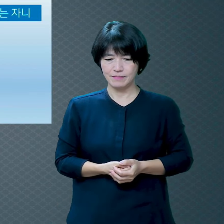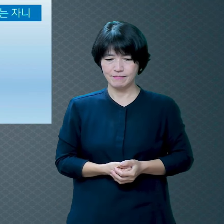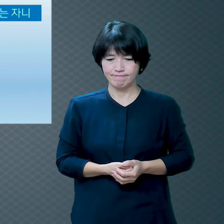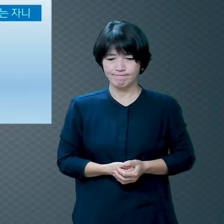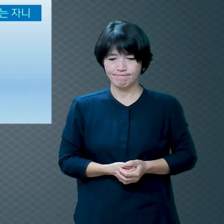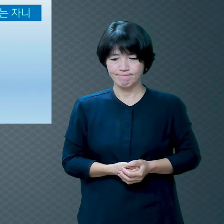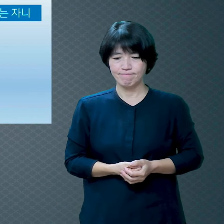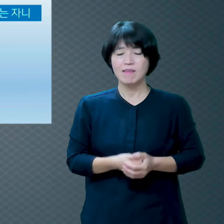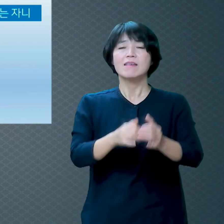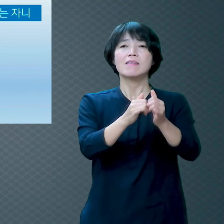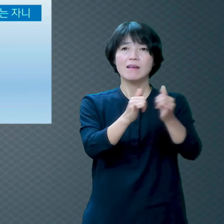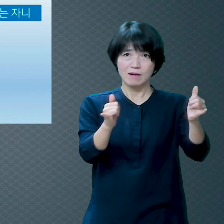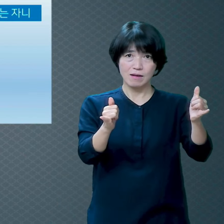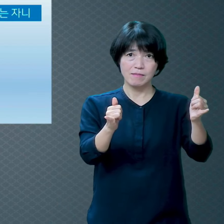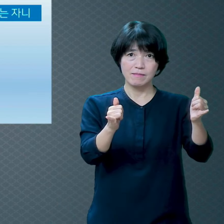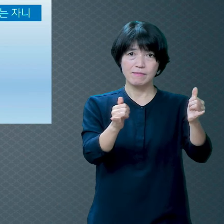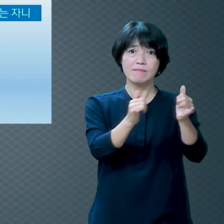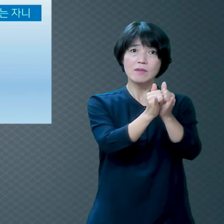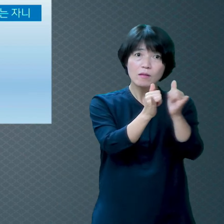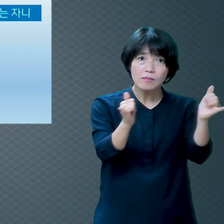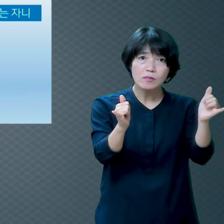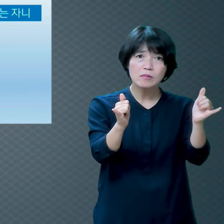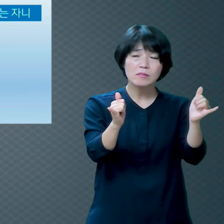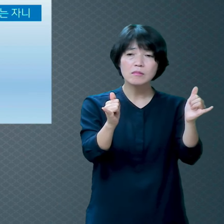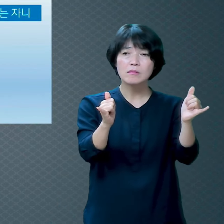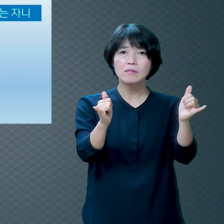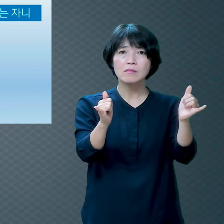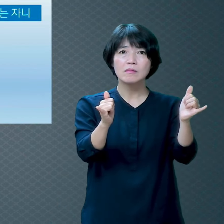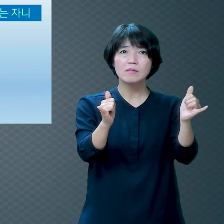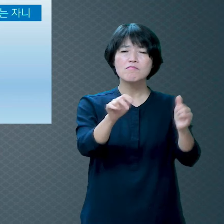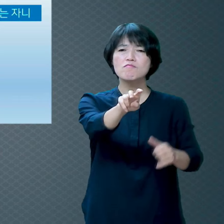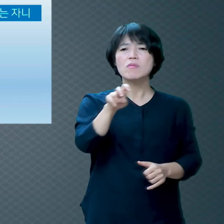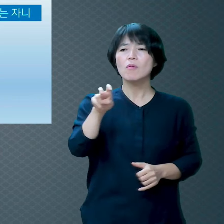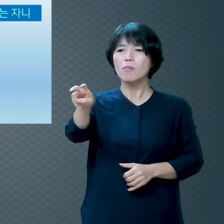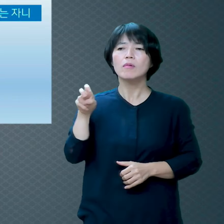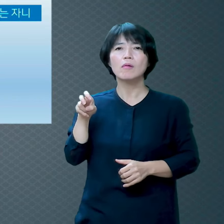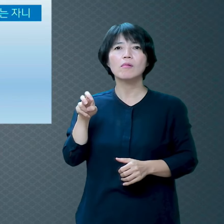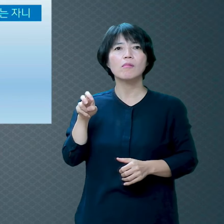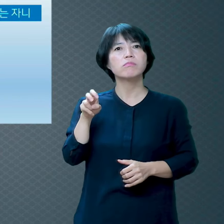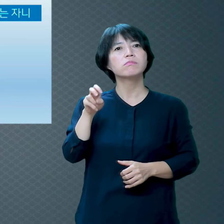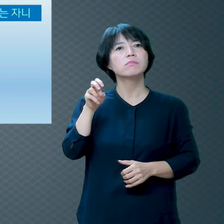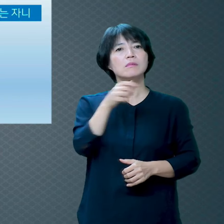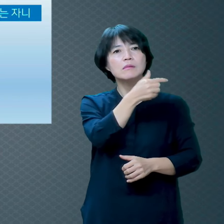사람은 미워하는 거 별거 아니죠 여러분들 미운 사람이 있죠?